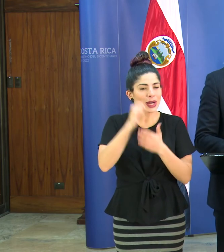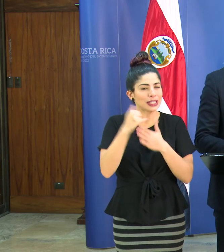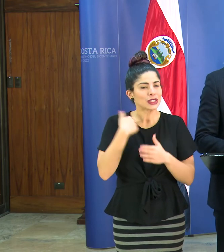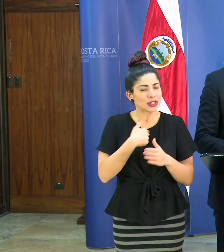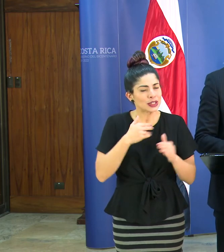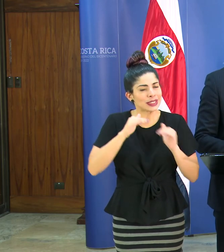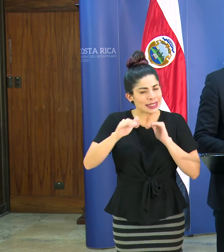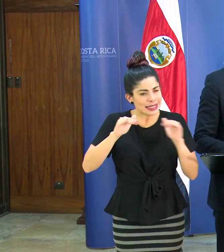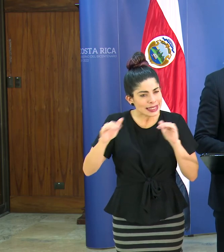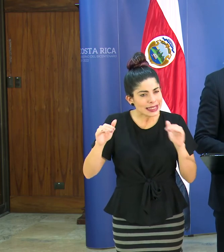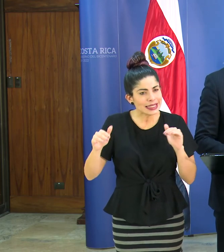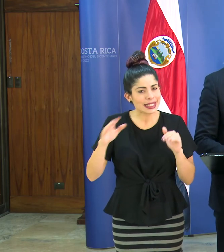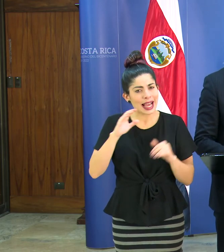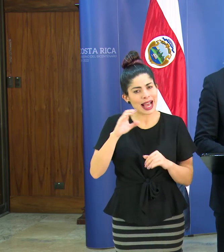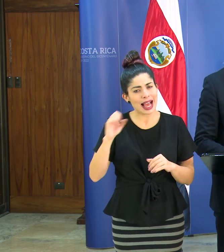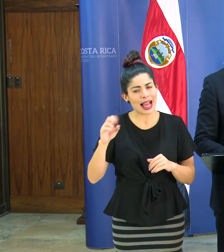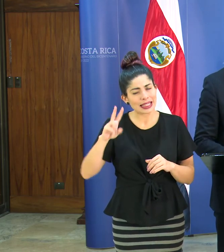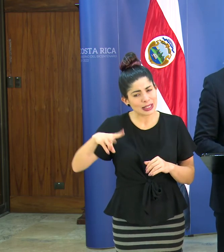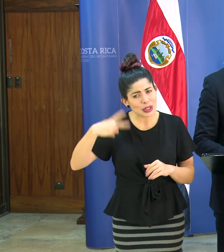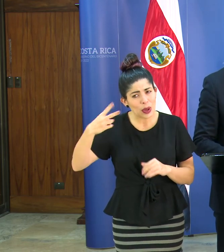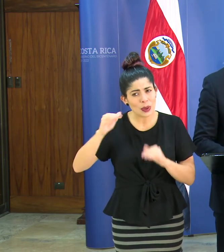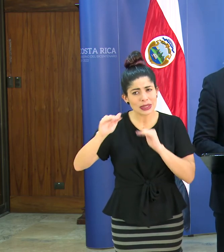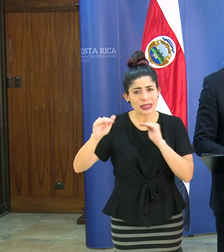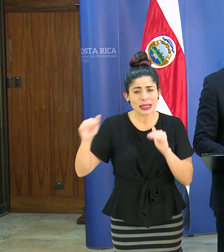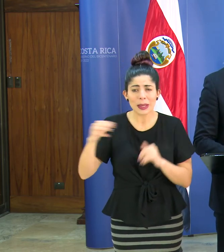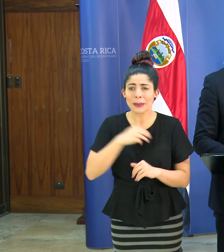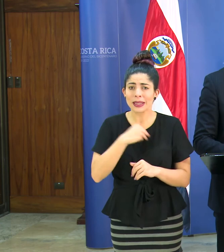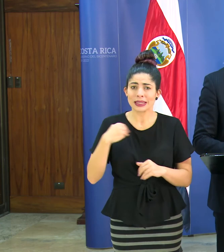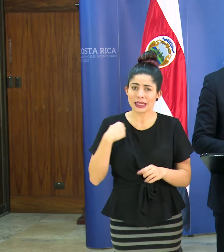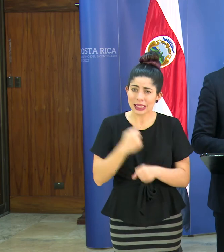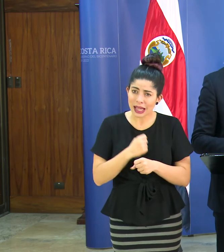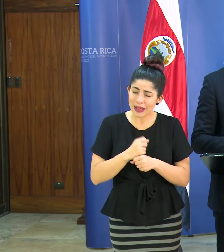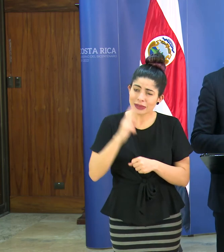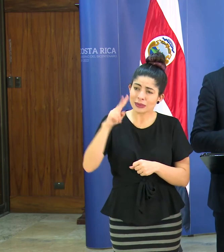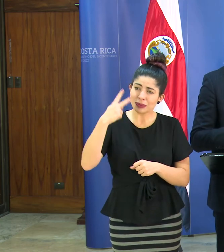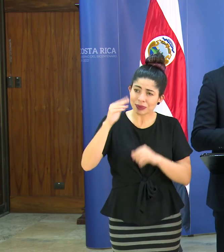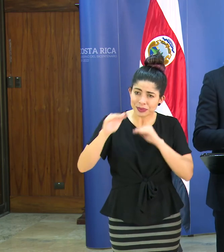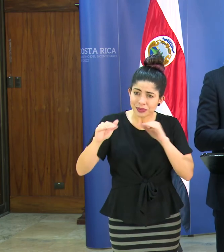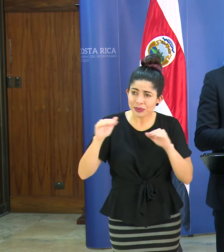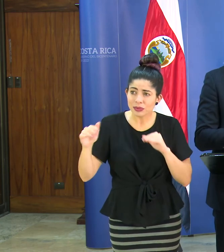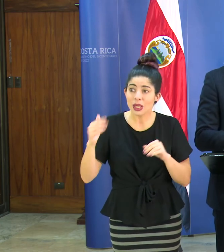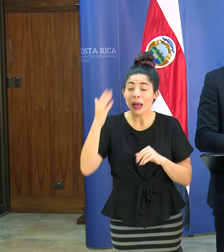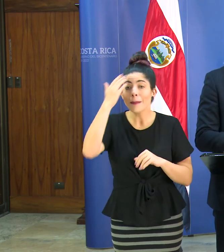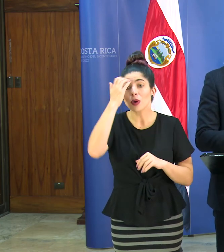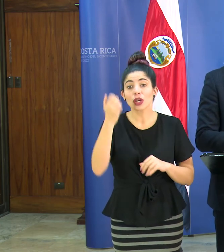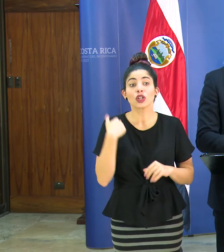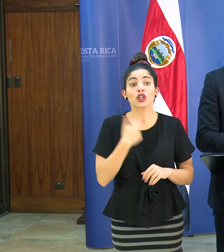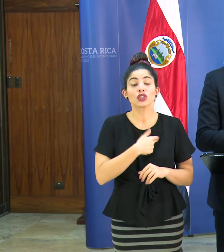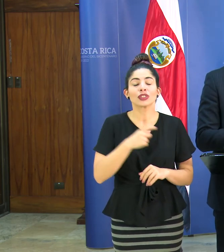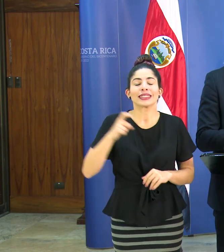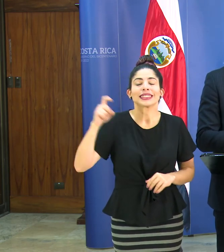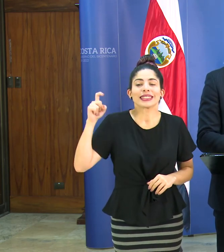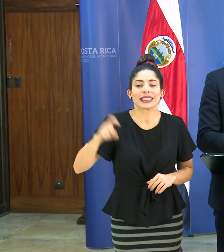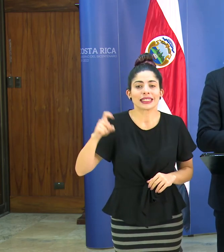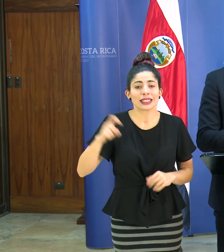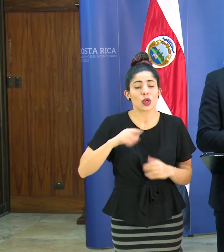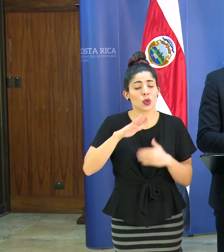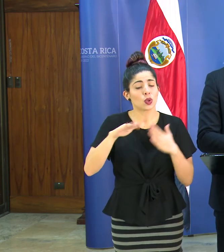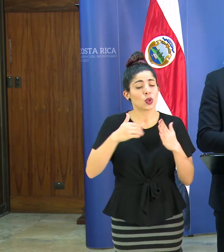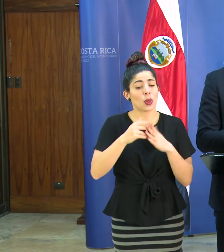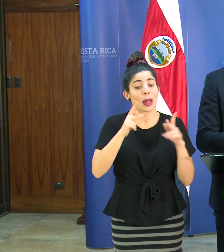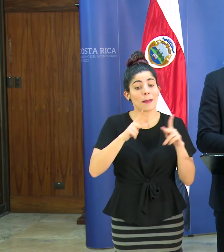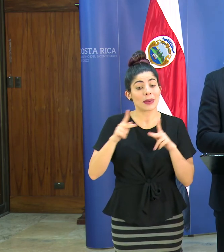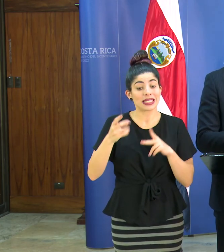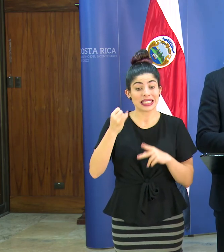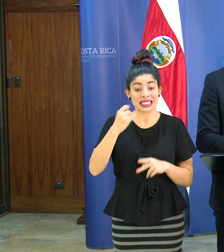que estamos haciendo y la caja ha estado reforzando y el ministerio de trabajo ha estado reforzando porque ocupamos de verdad que la población que está